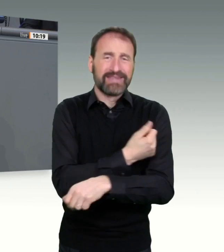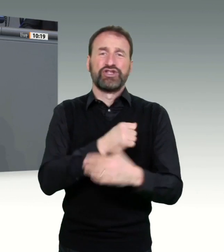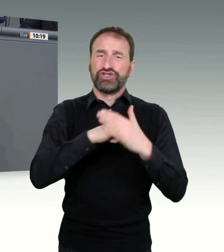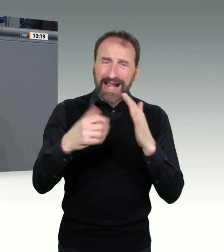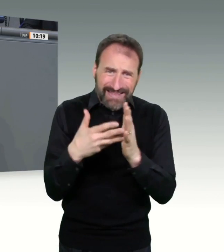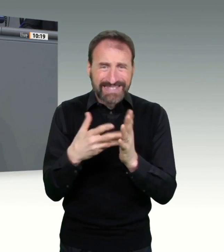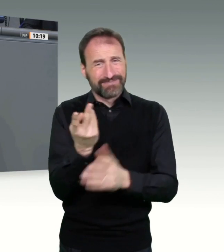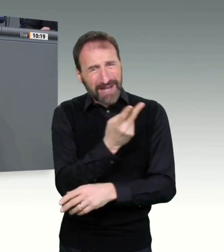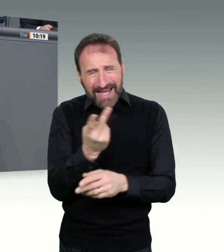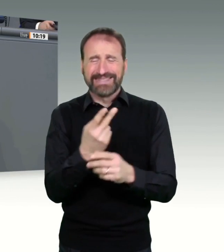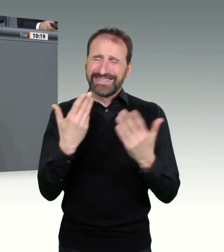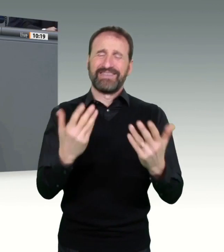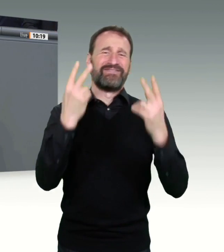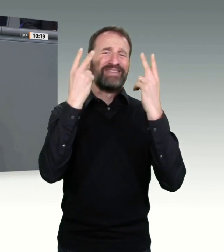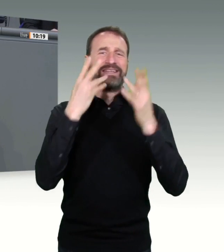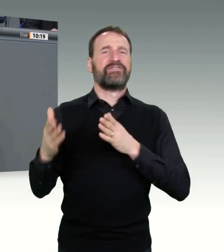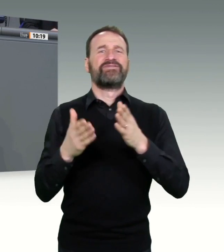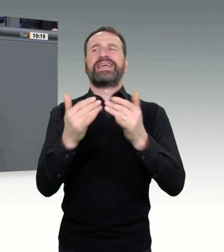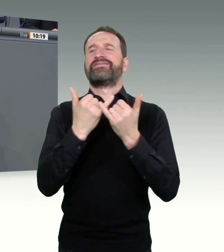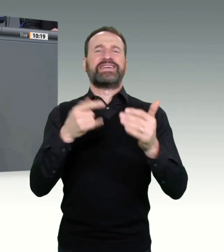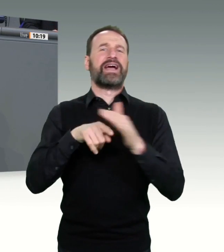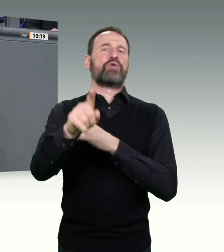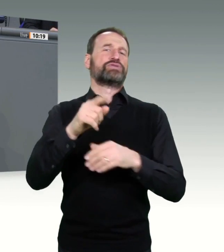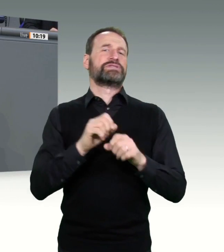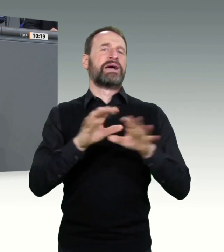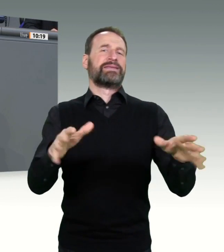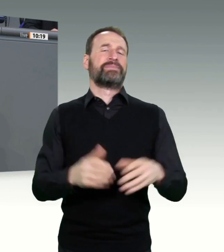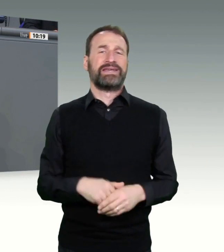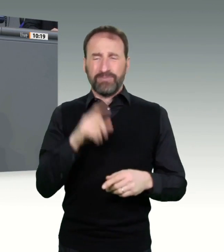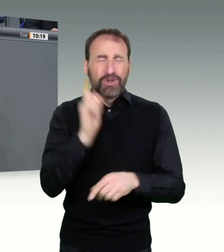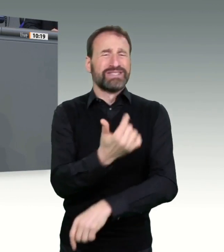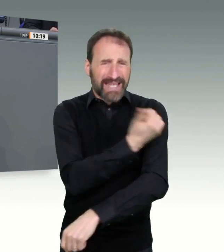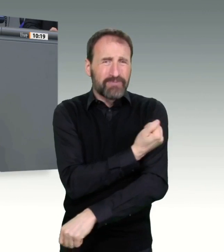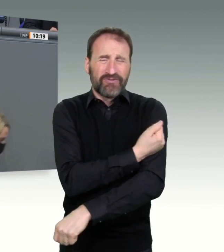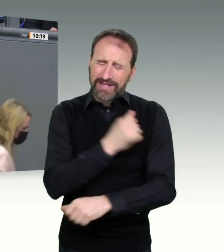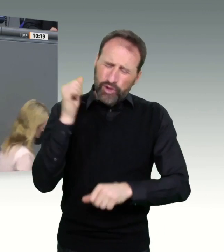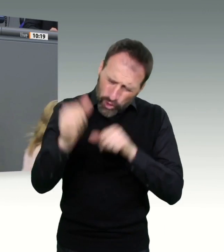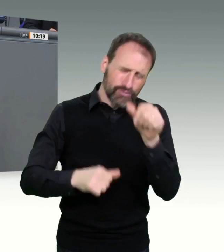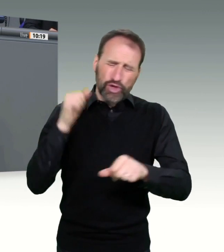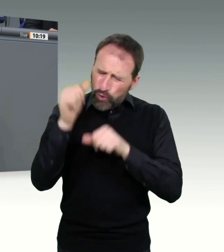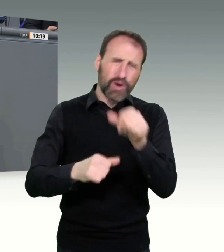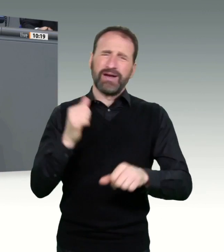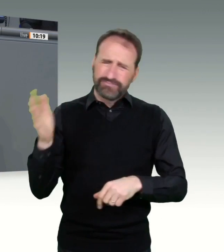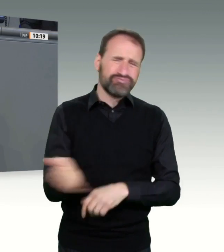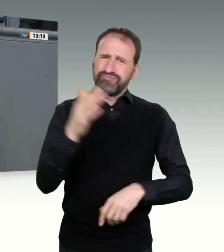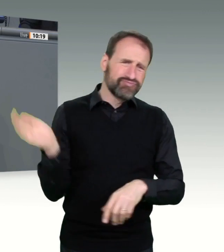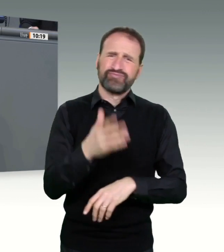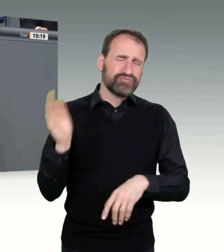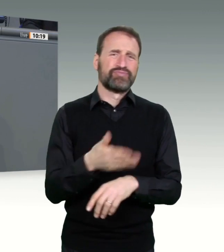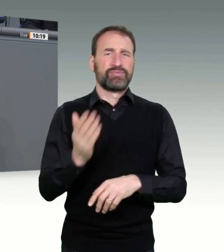und vor allen Dingen schnell und rund um die Uhr. In Israel kann bei Ikea und in Bars geimpft werden. Das liegt natürlich